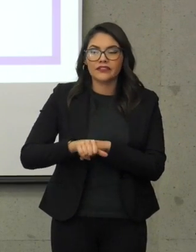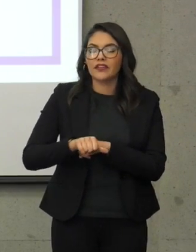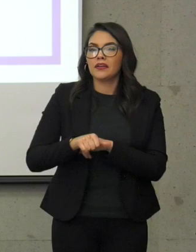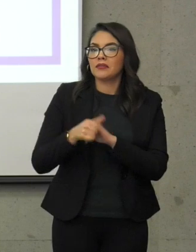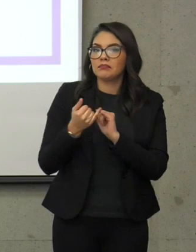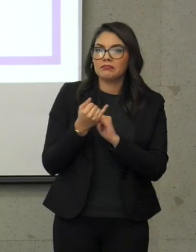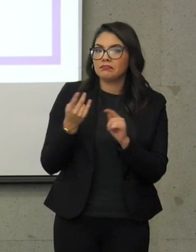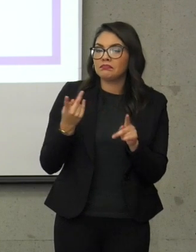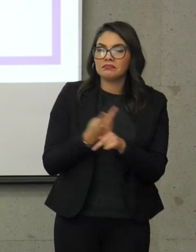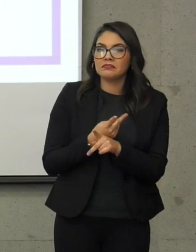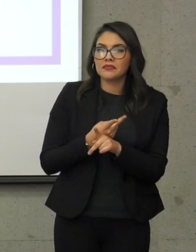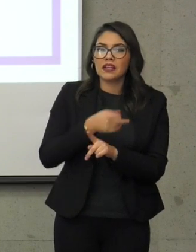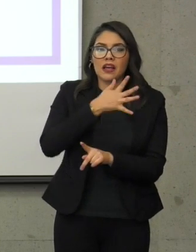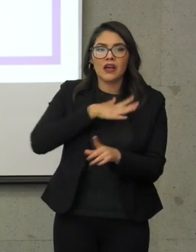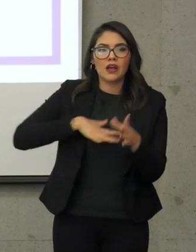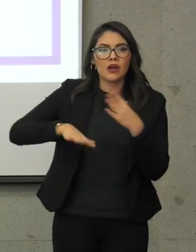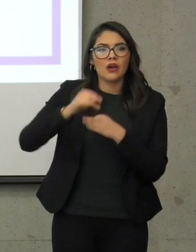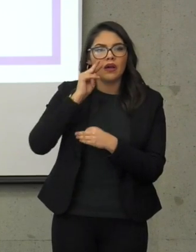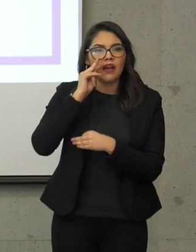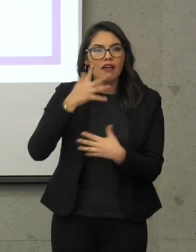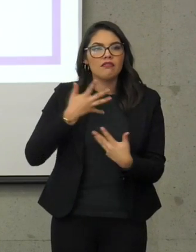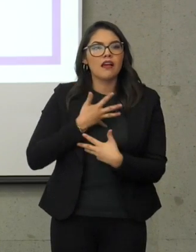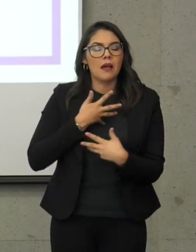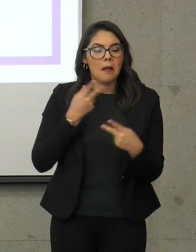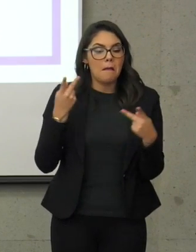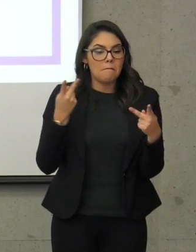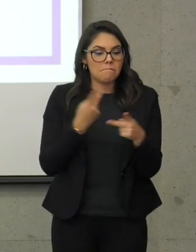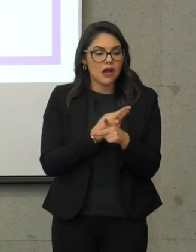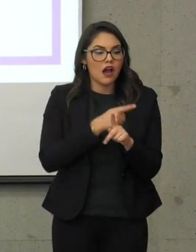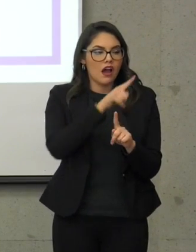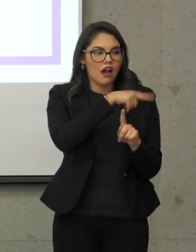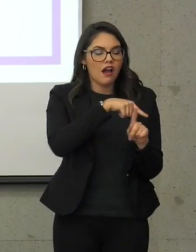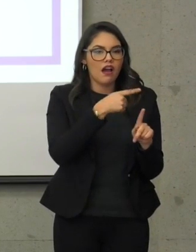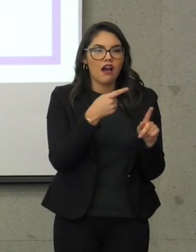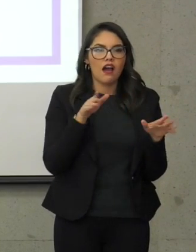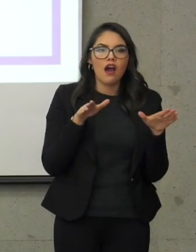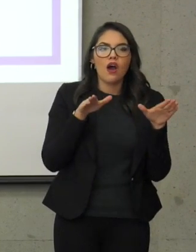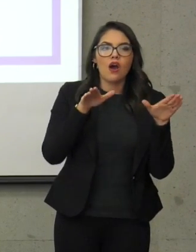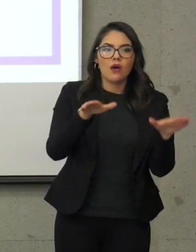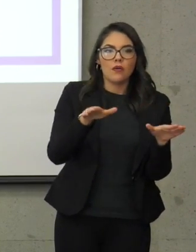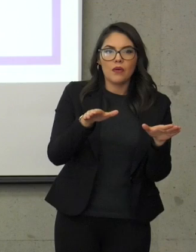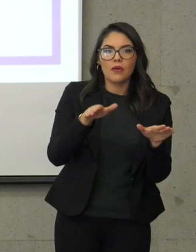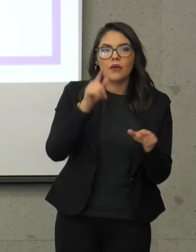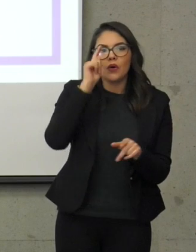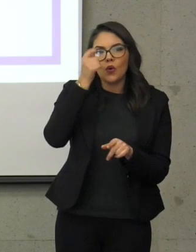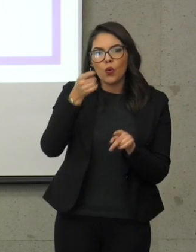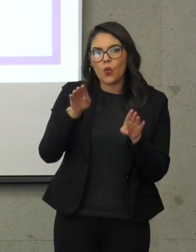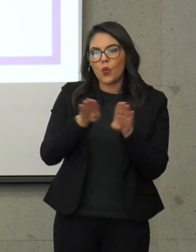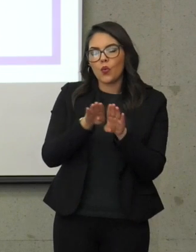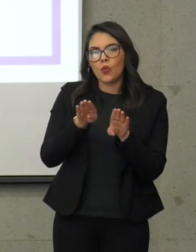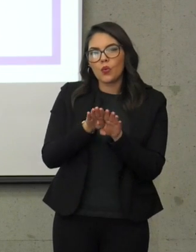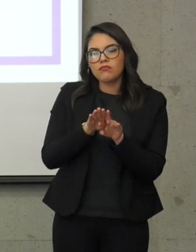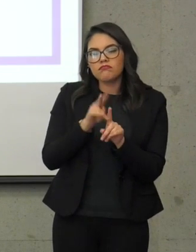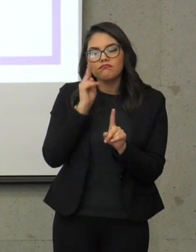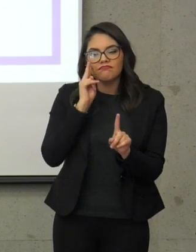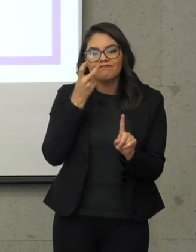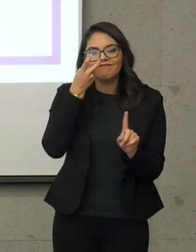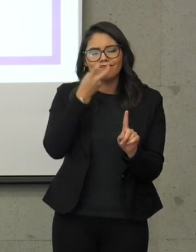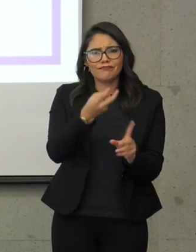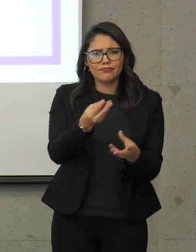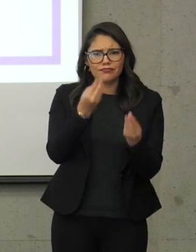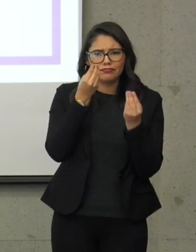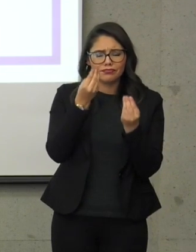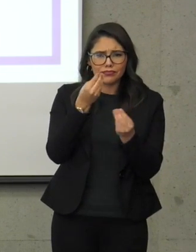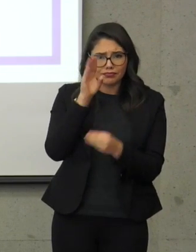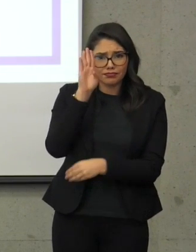donde están viendo situaciones en el aeropuerto de lo que denominamos excesos